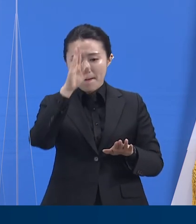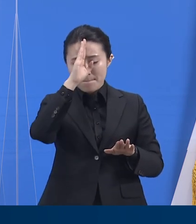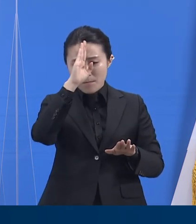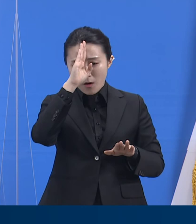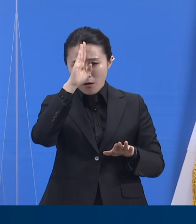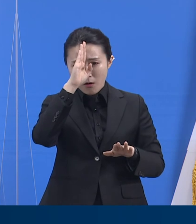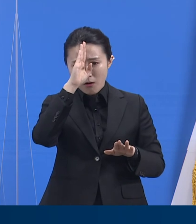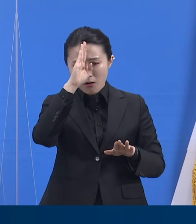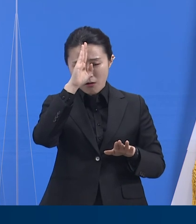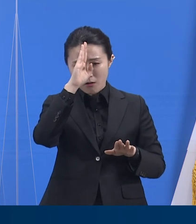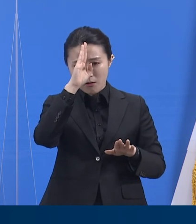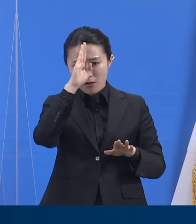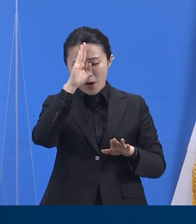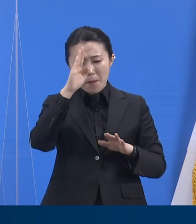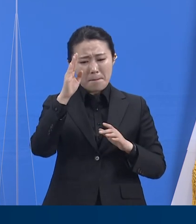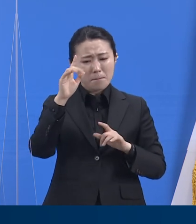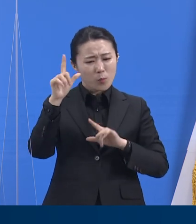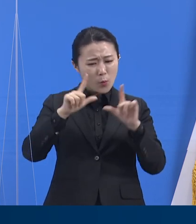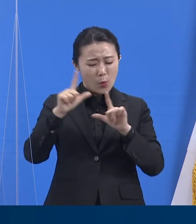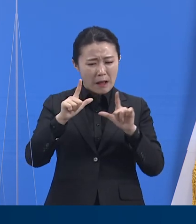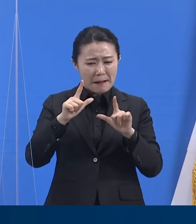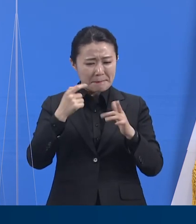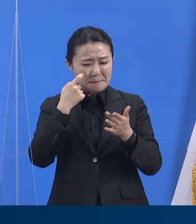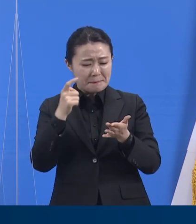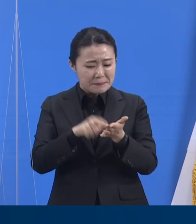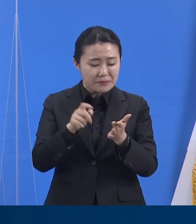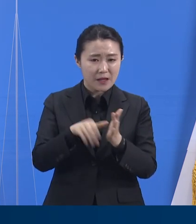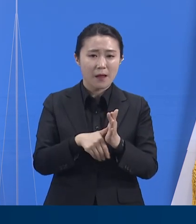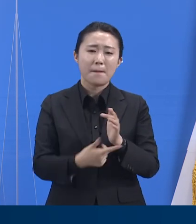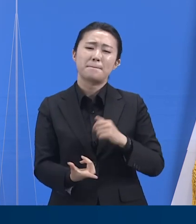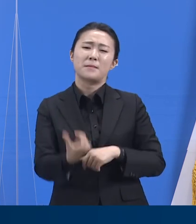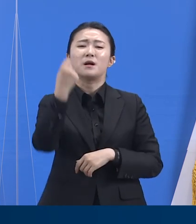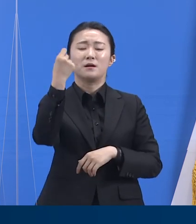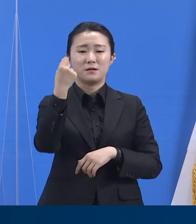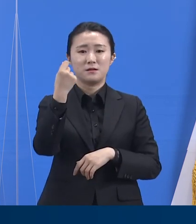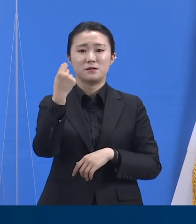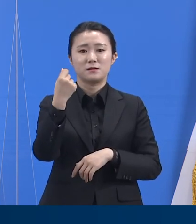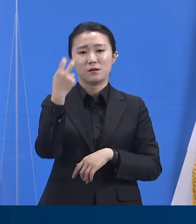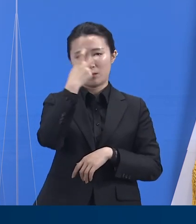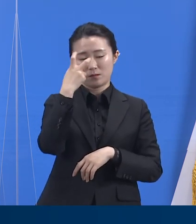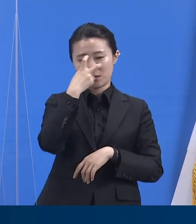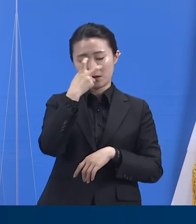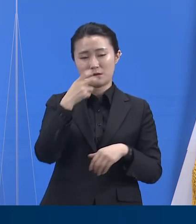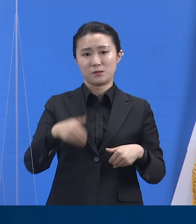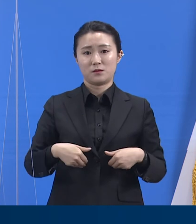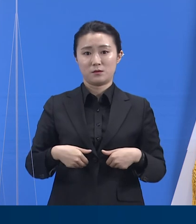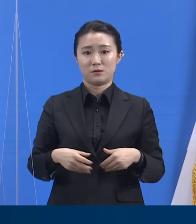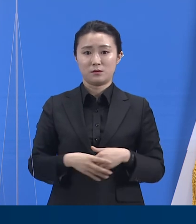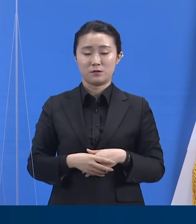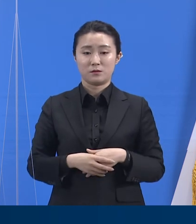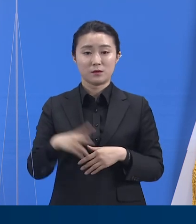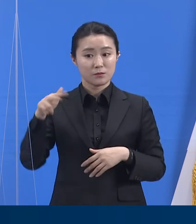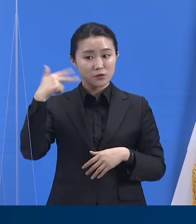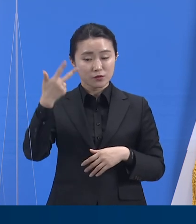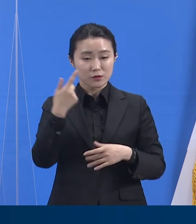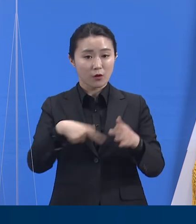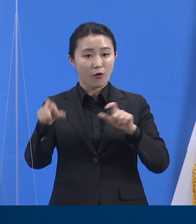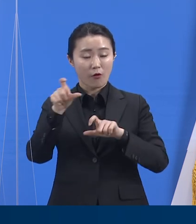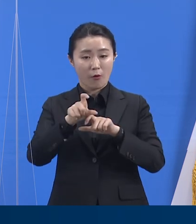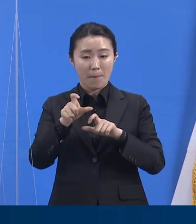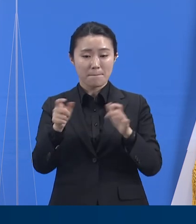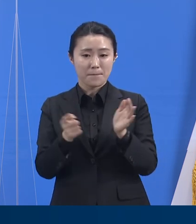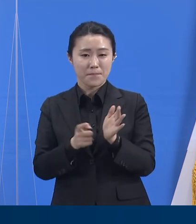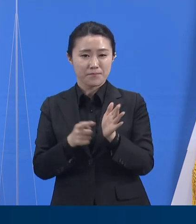것이라고 판단합니다. 다음 주부터는 대대적인 캠페인 활동을 펼칠 예정으로 신속하게 준비 중입니다.